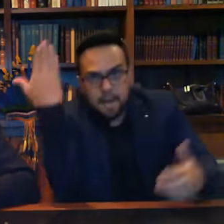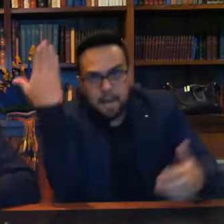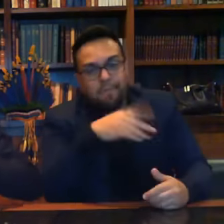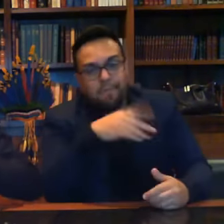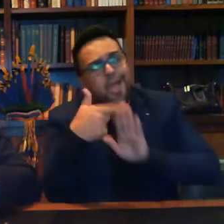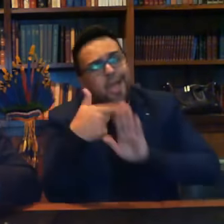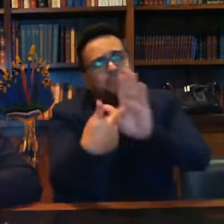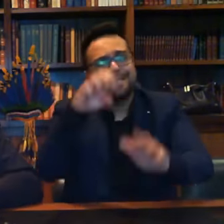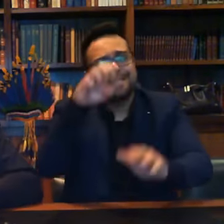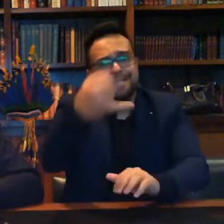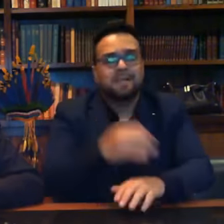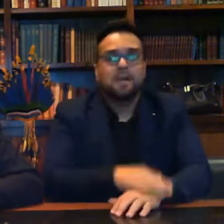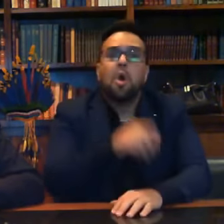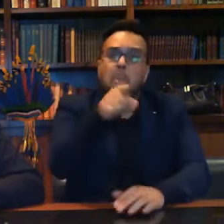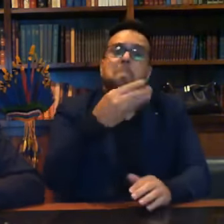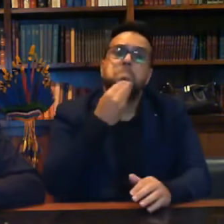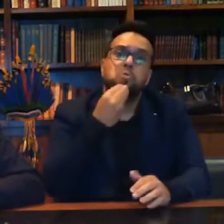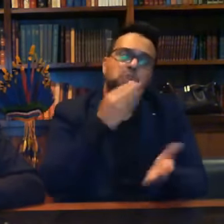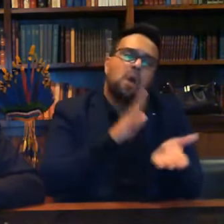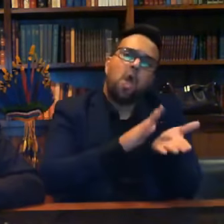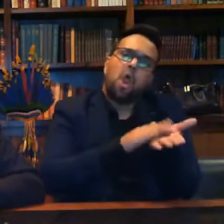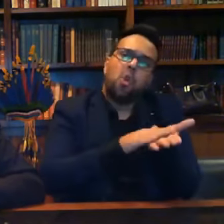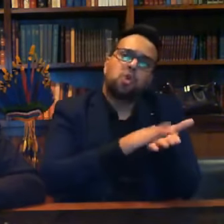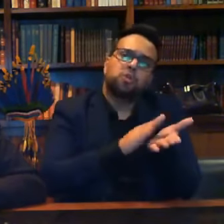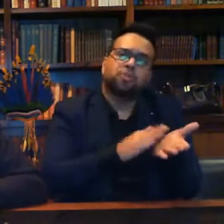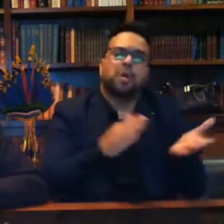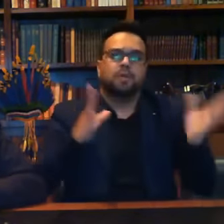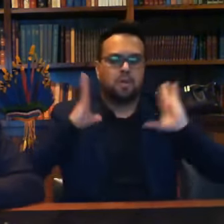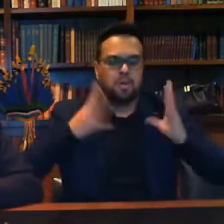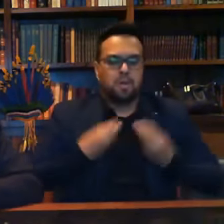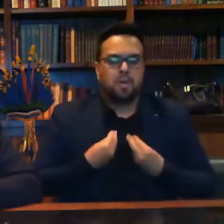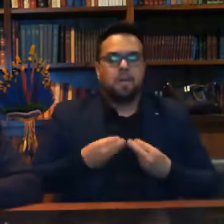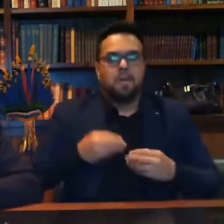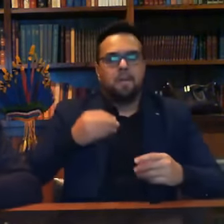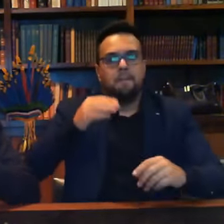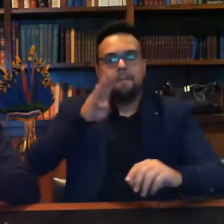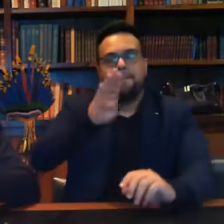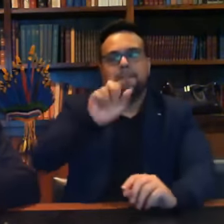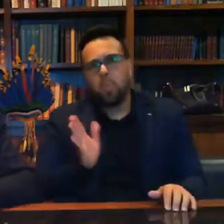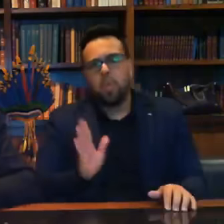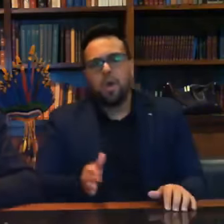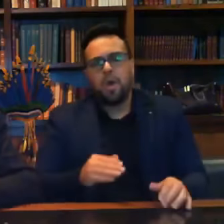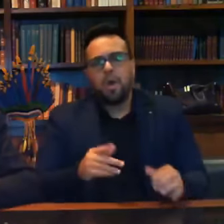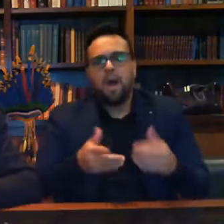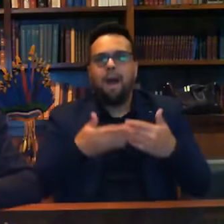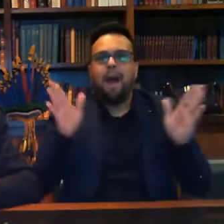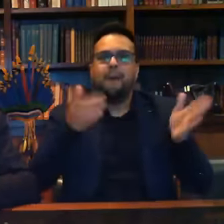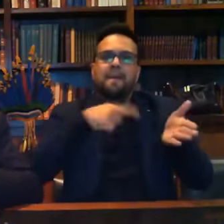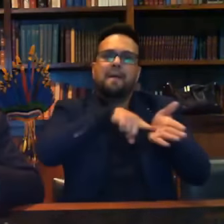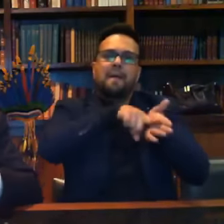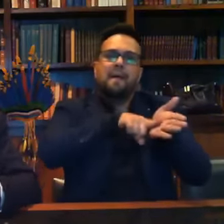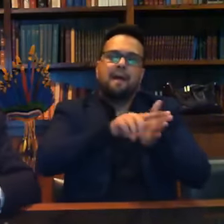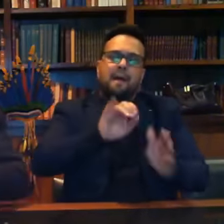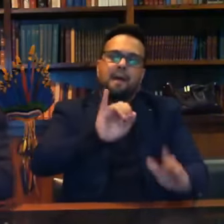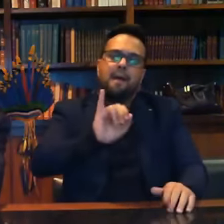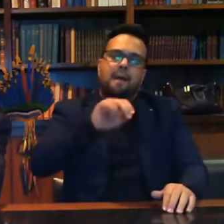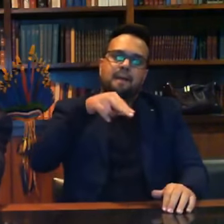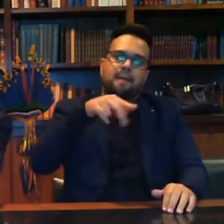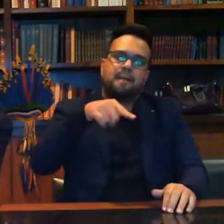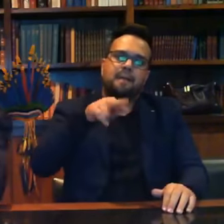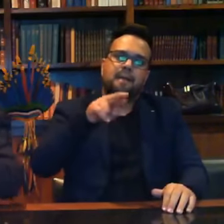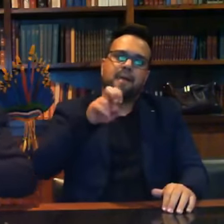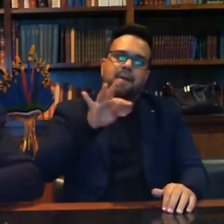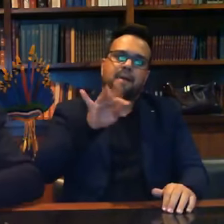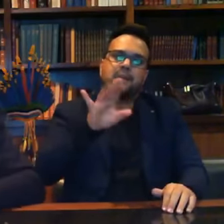eu devia ser elogiado pelo ministro Barroso e pelo ministro Alexandre Moraes, parabéns, já começaram a ouvir o